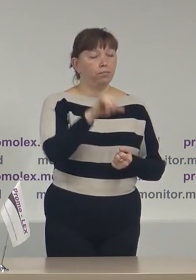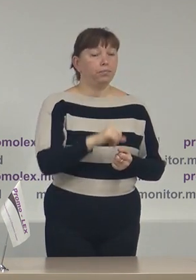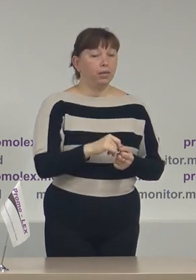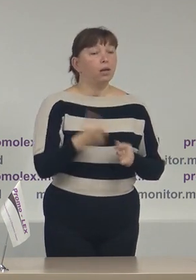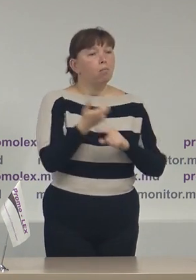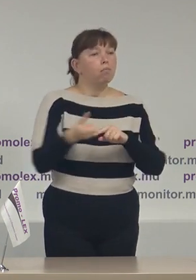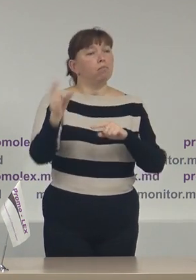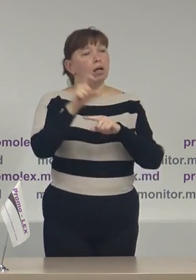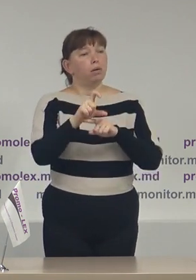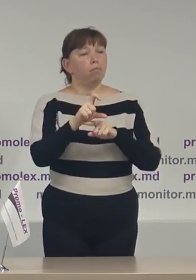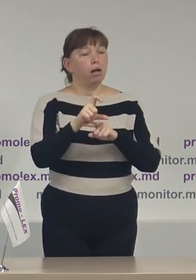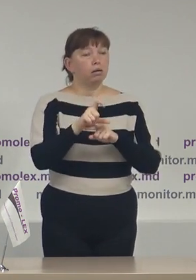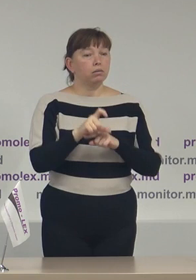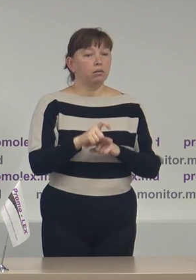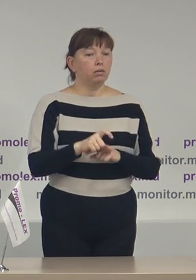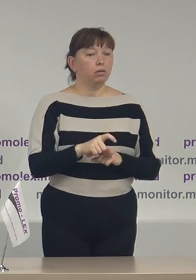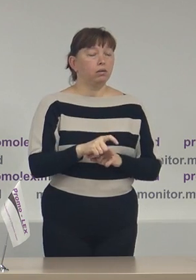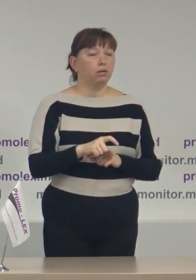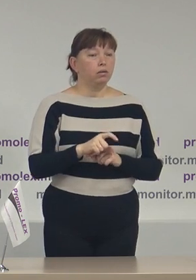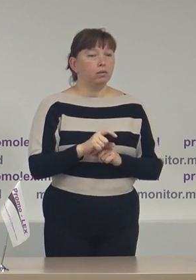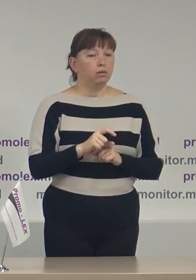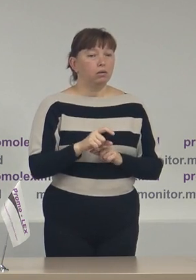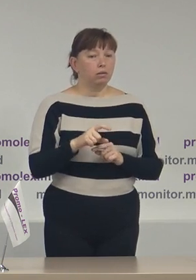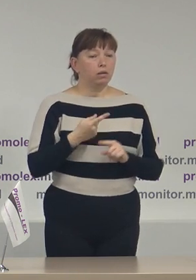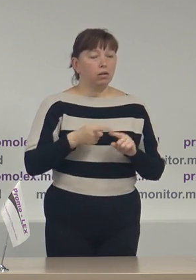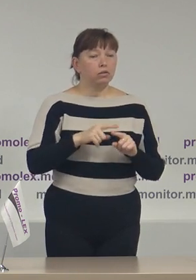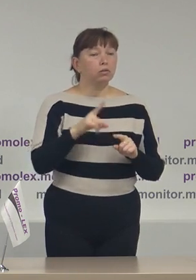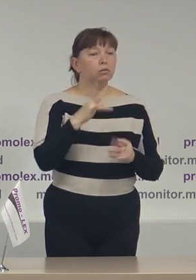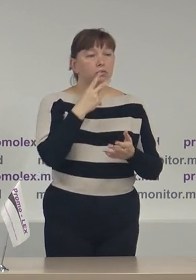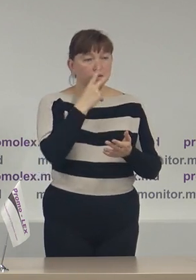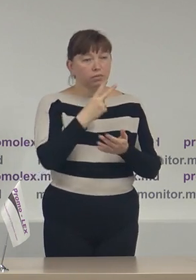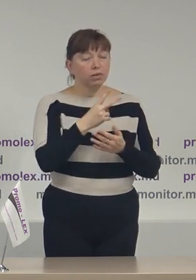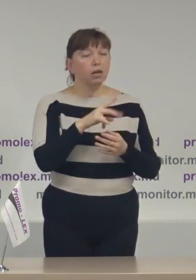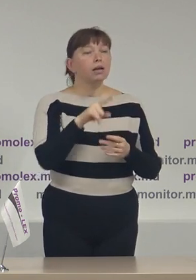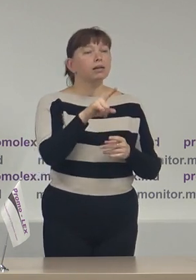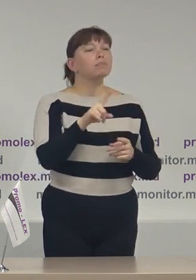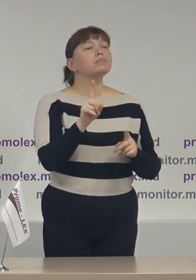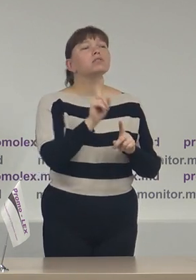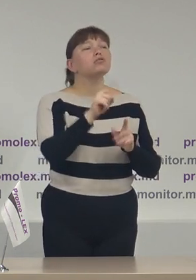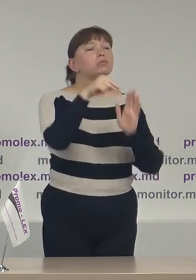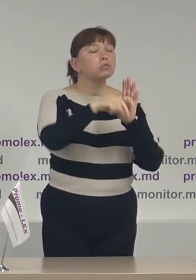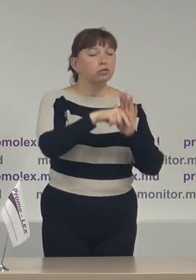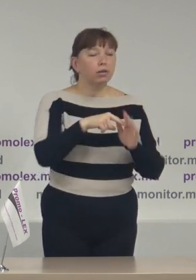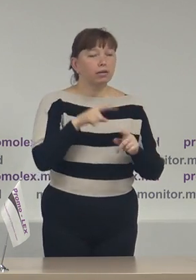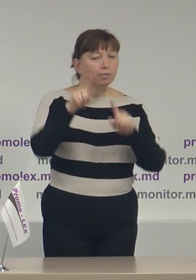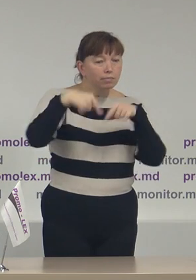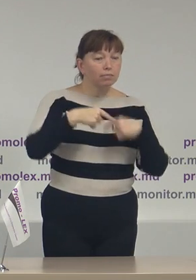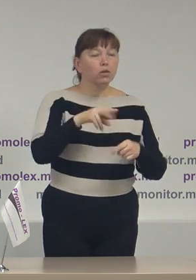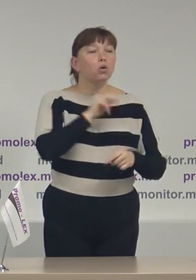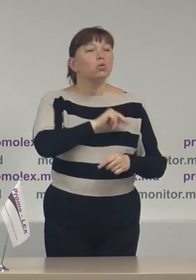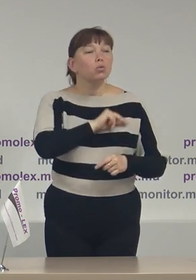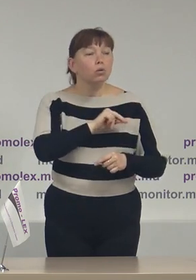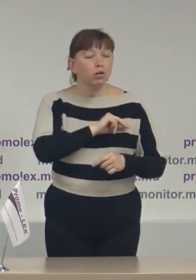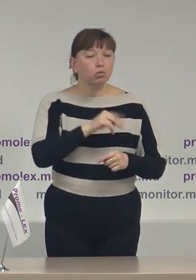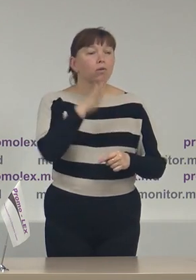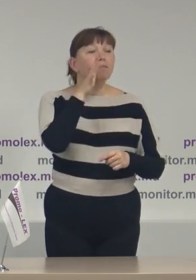mare parte cazurile de utilizare de resurse administrativ se manifestă prin implicarea funcționarilor publici în